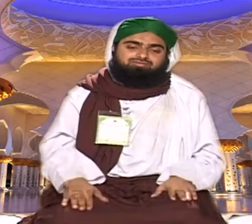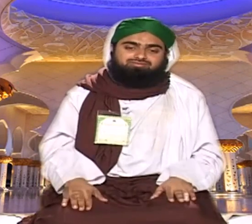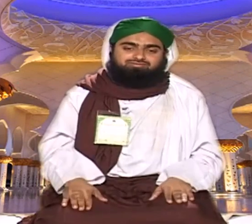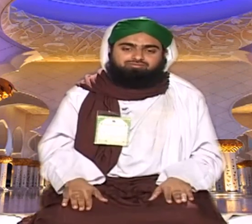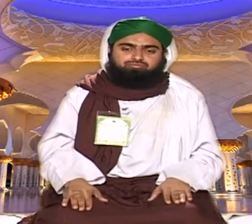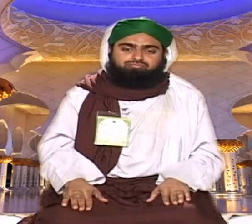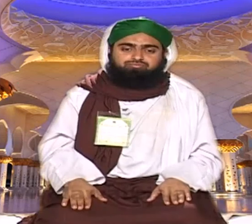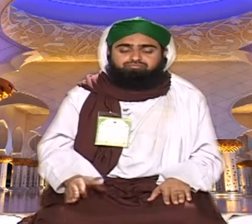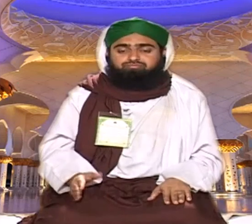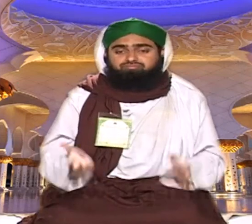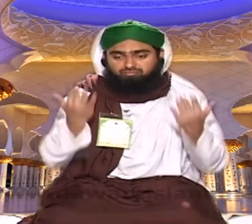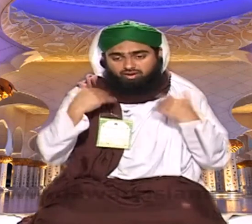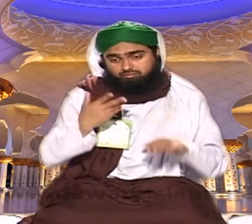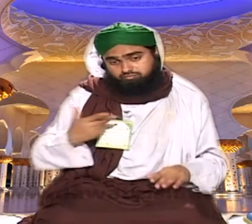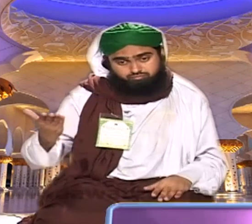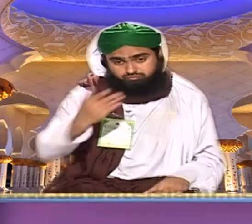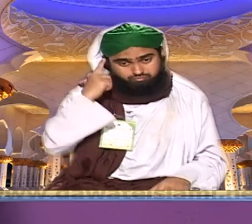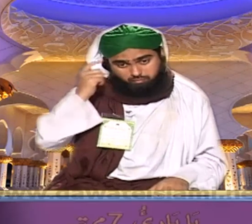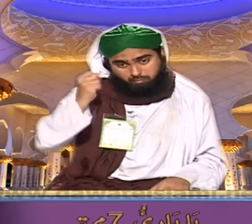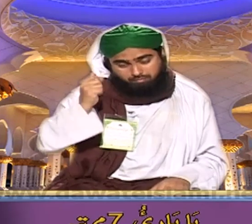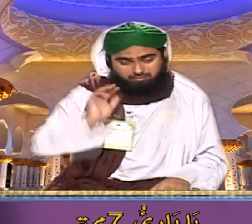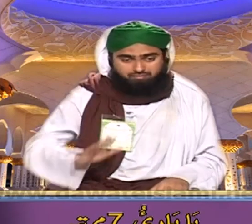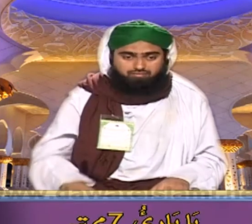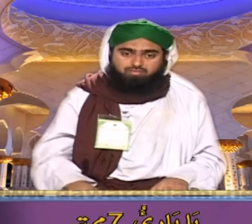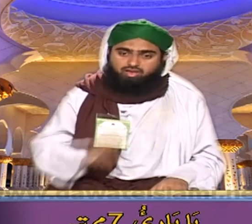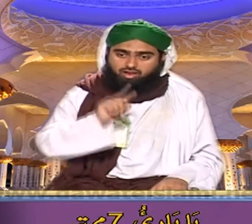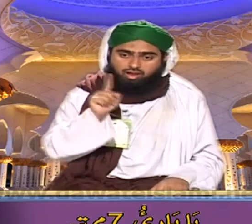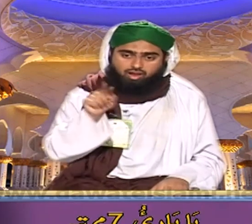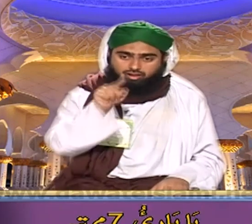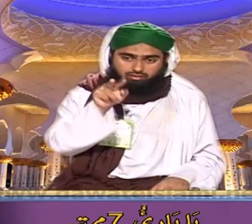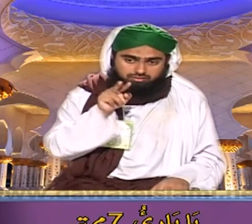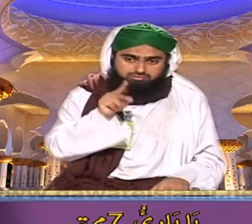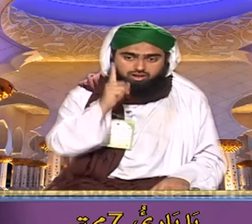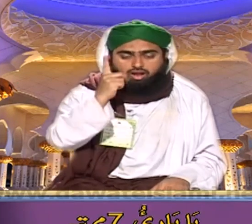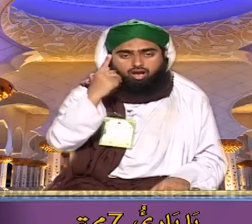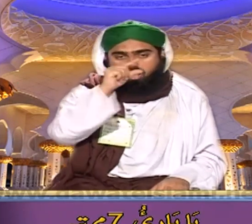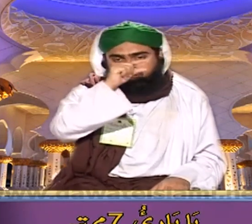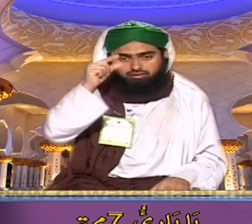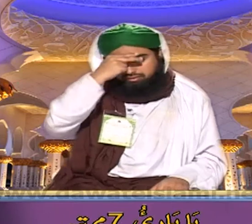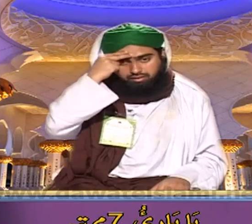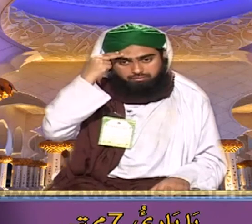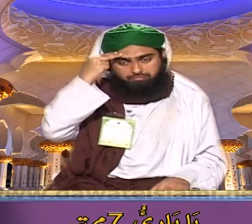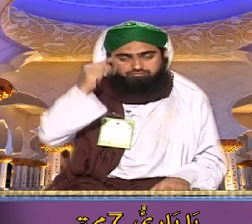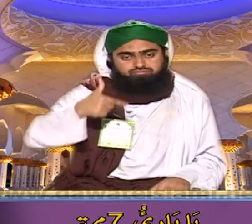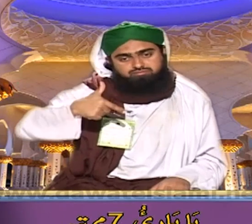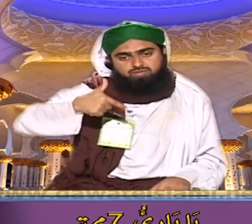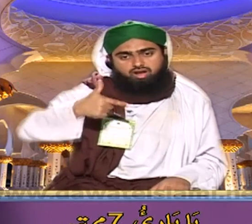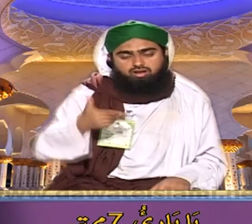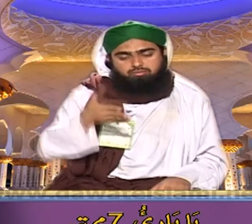یاد ہے آپ یا باری او سات بات ہر نماز کے بعد پڑھیں گے تو فضیلت کیا ہے